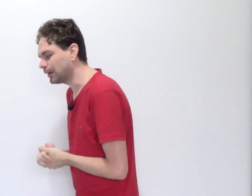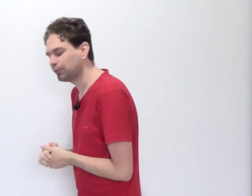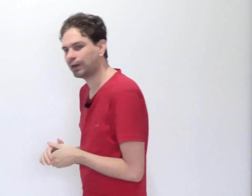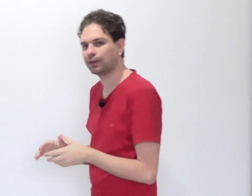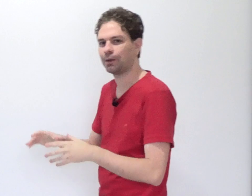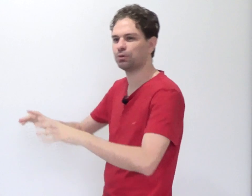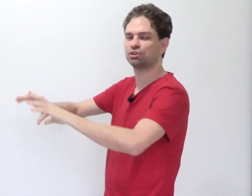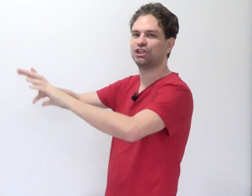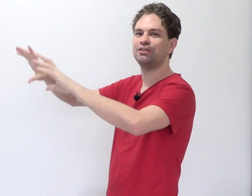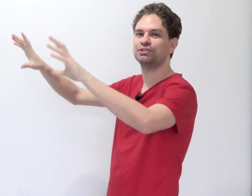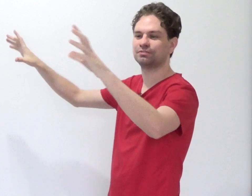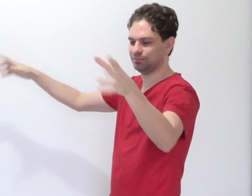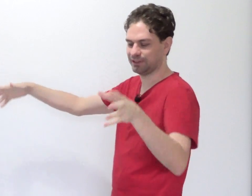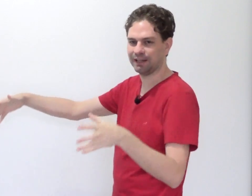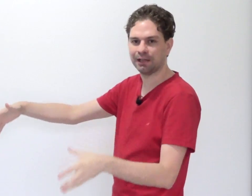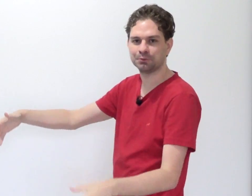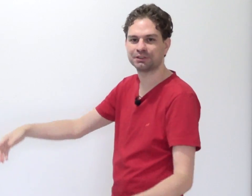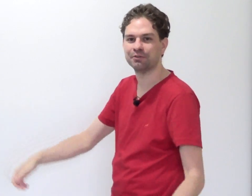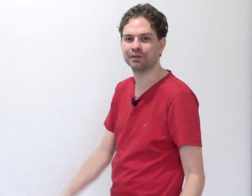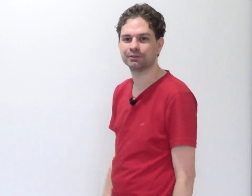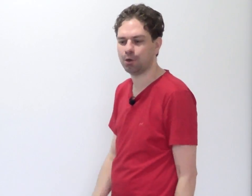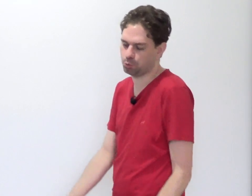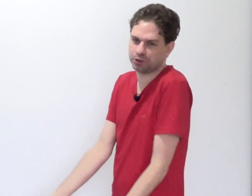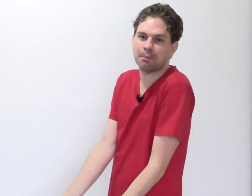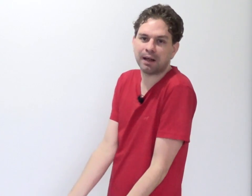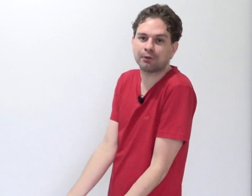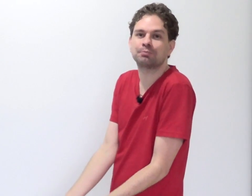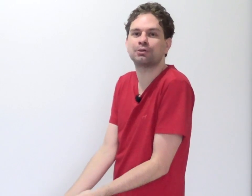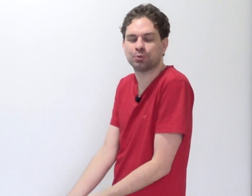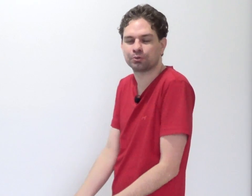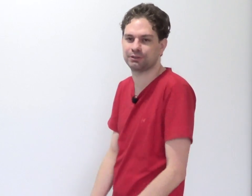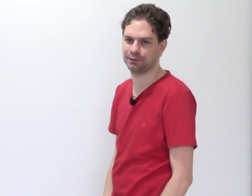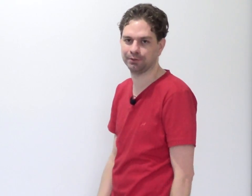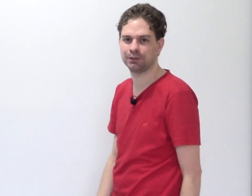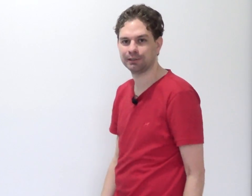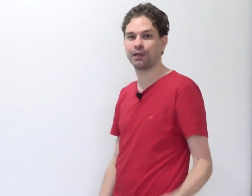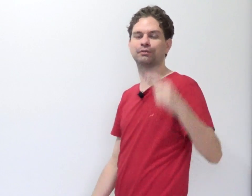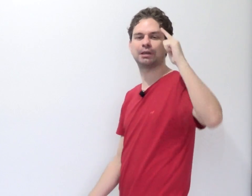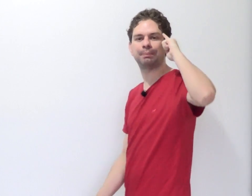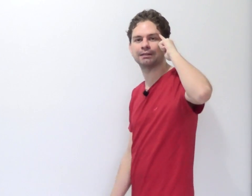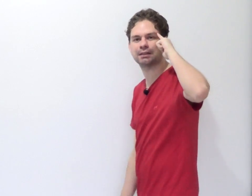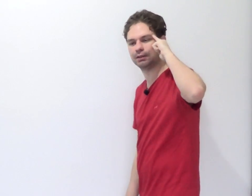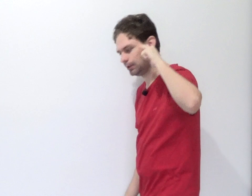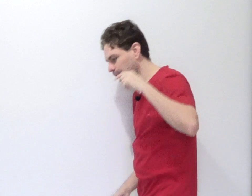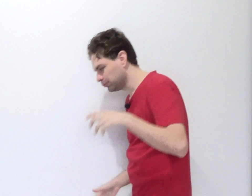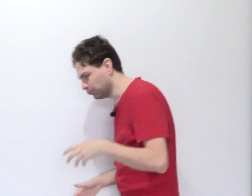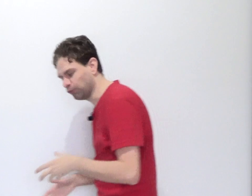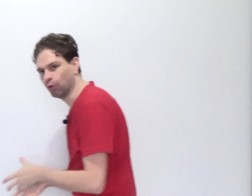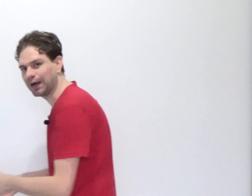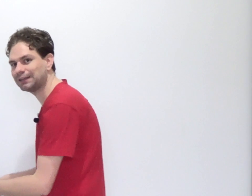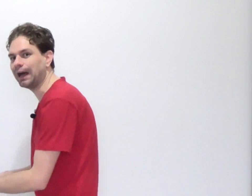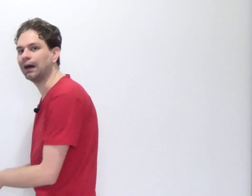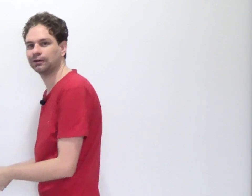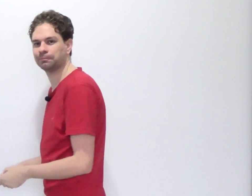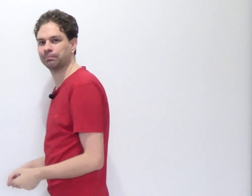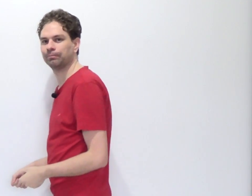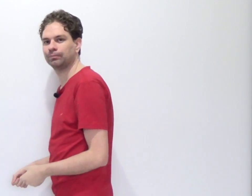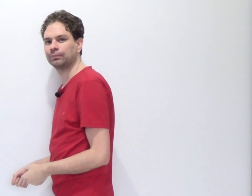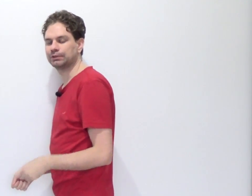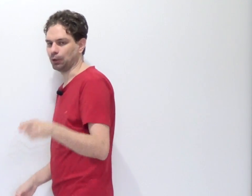Aí tu vê aquele caminhão cheio de gradado de cerveja. Alguns quebrados, mas outros inteiros. O é que você pensa? Vou catar. Você tá